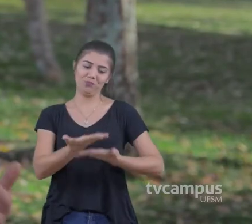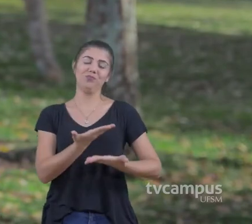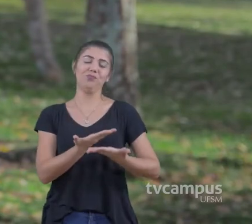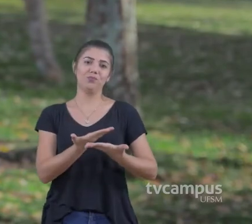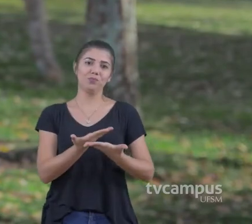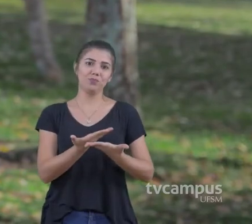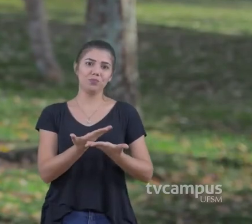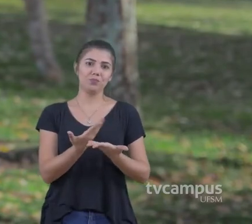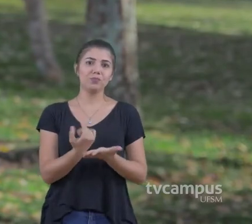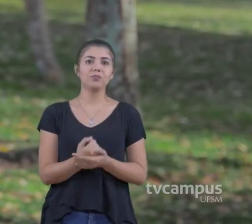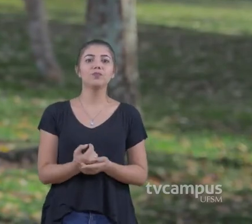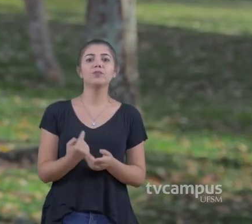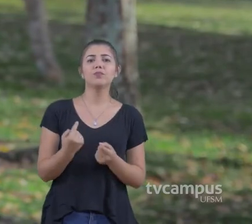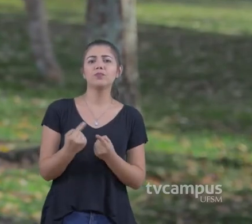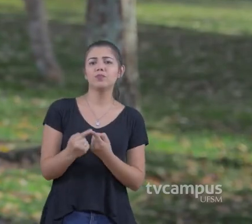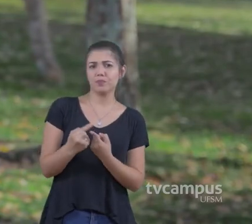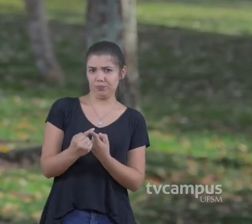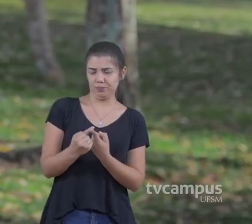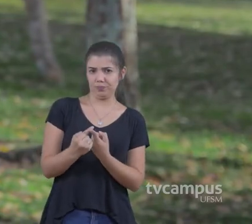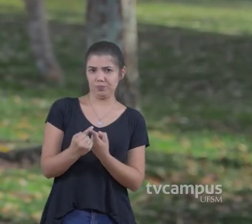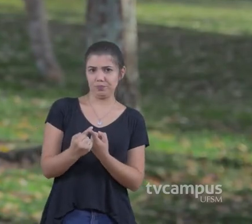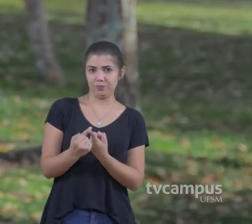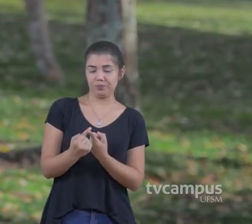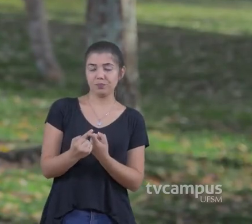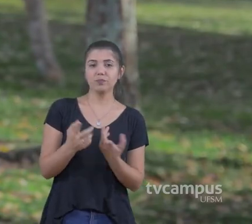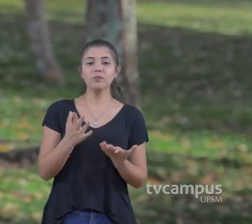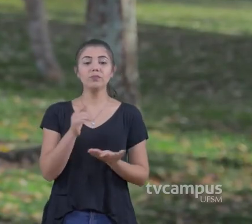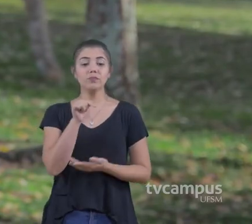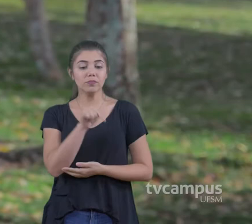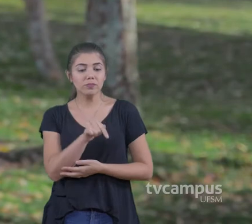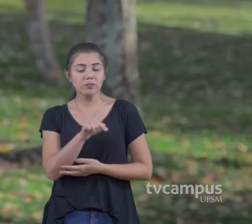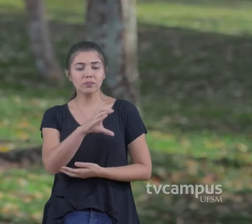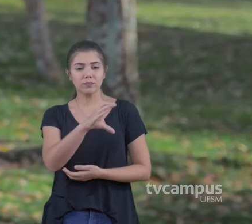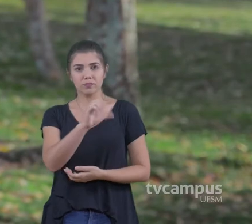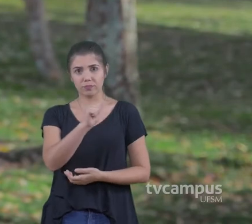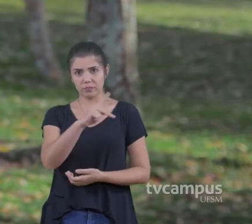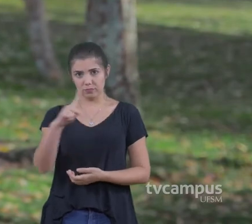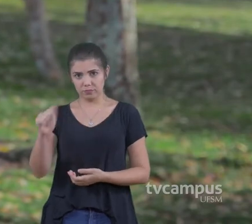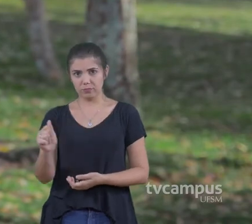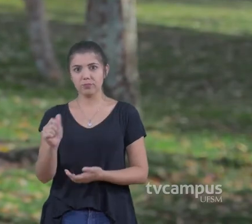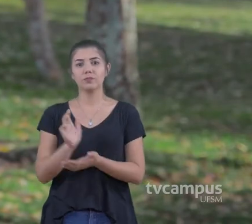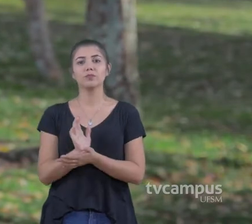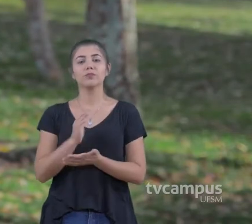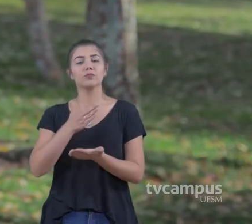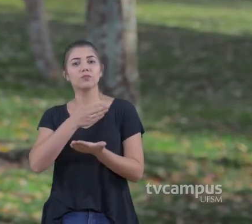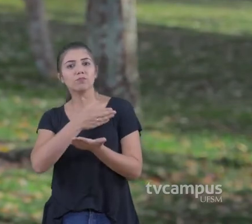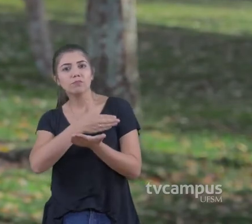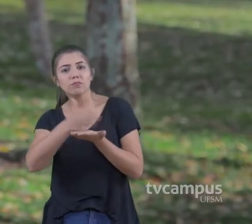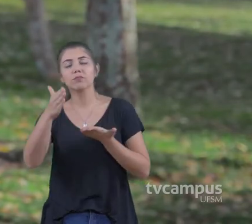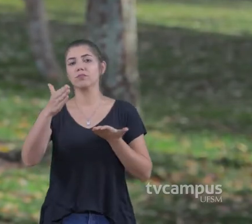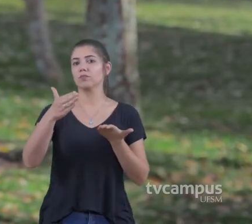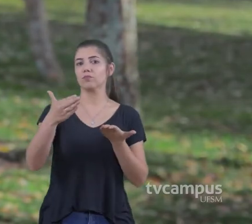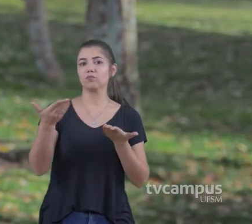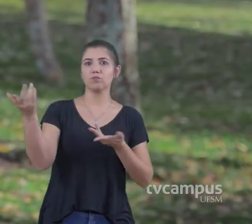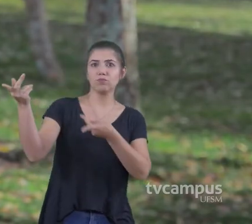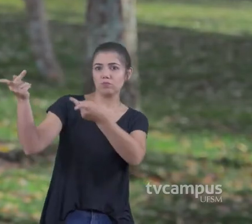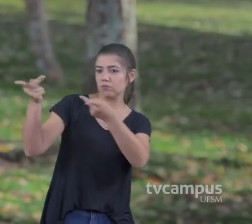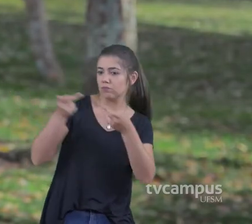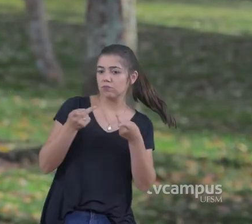harmonioso O que acontece no CAPA? Desde o momento que a gente inaugurou a exposição Que a gente recebe as pessoas E, de fato, a